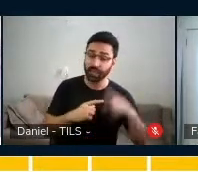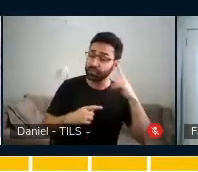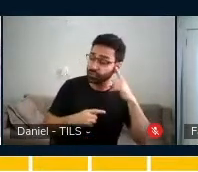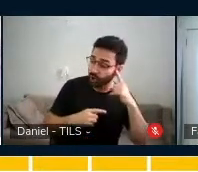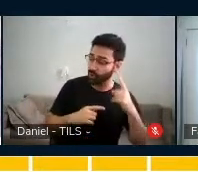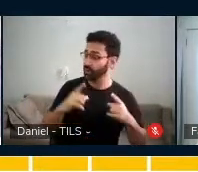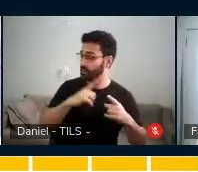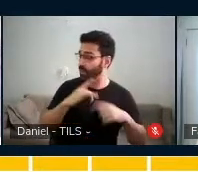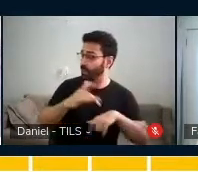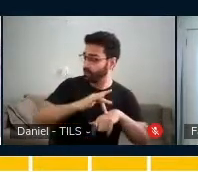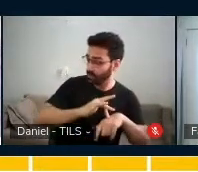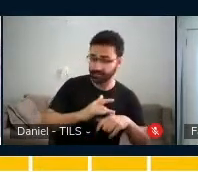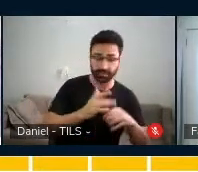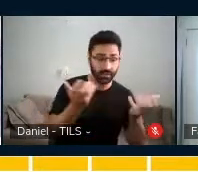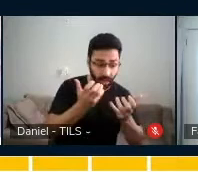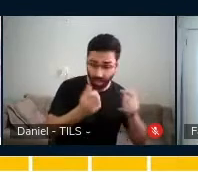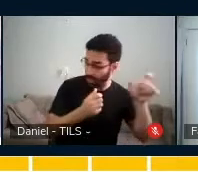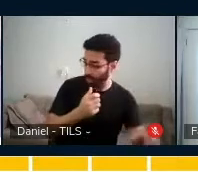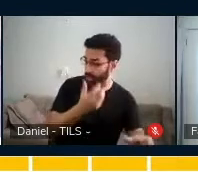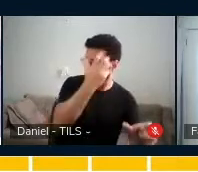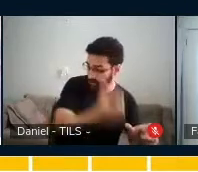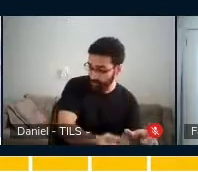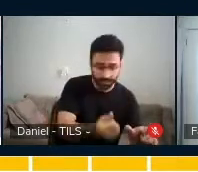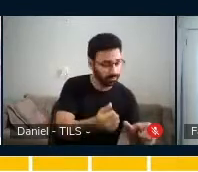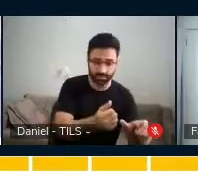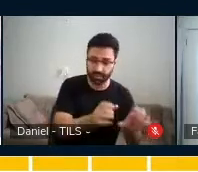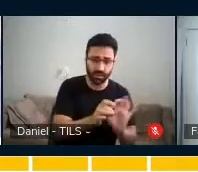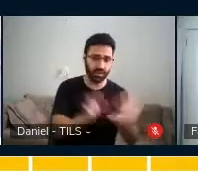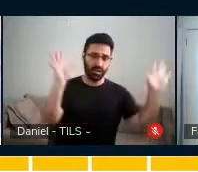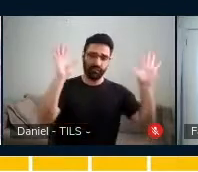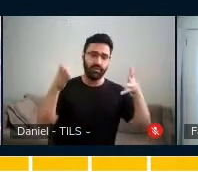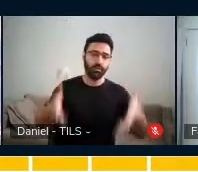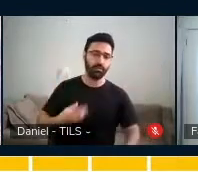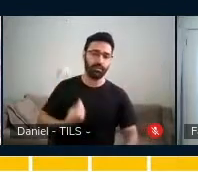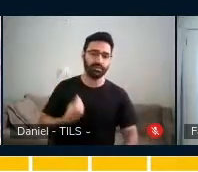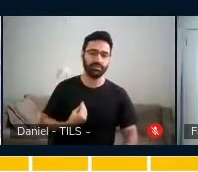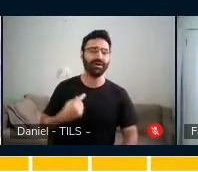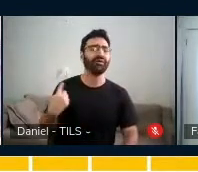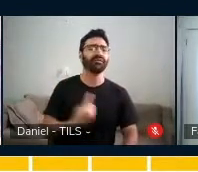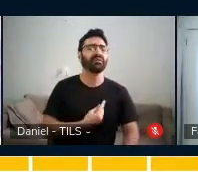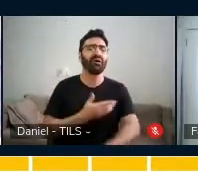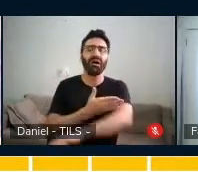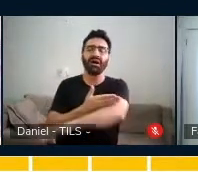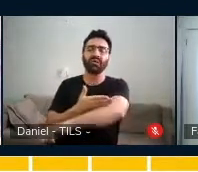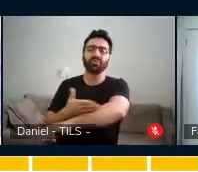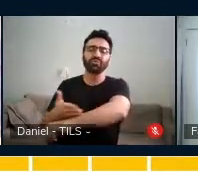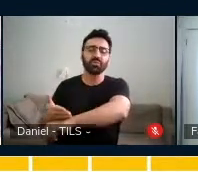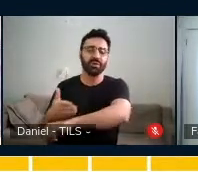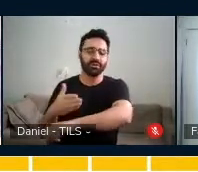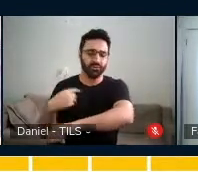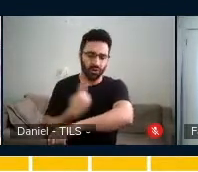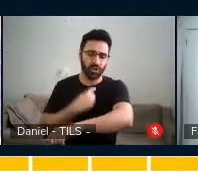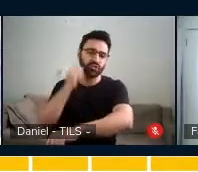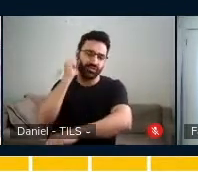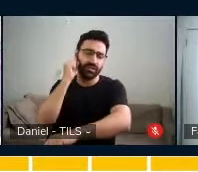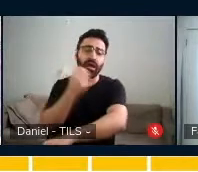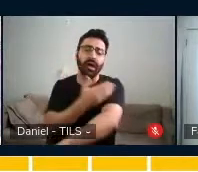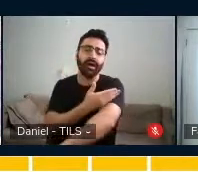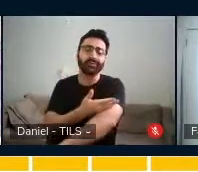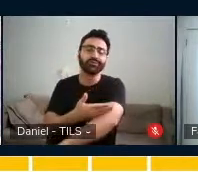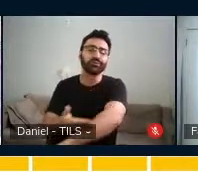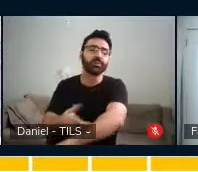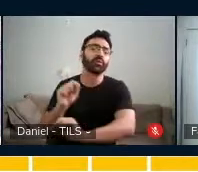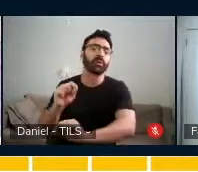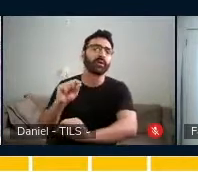tem, ela participa, porque a gente está muito acostumado a ter essa experiência, nós ouvintes, primeiro pela